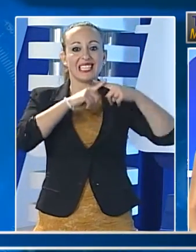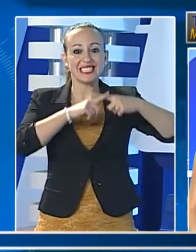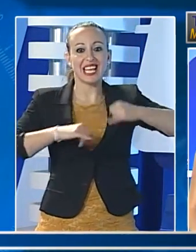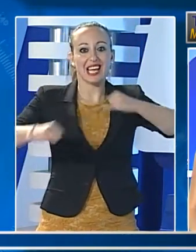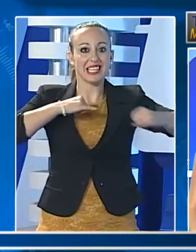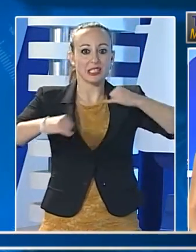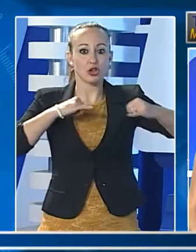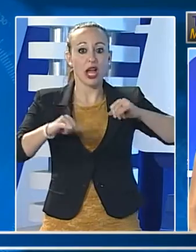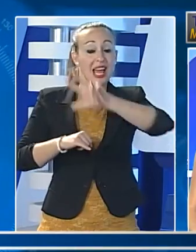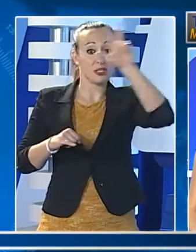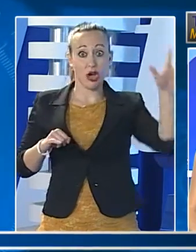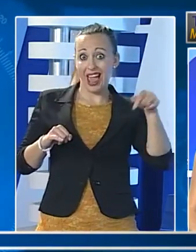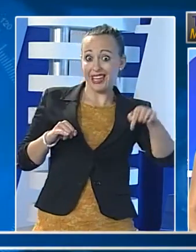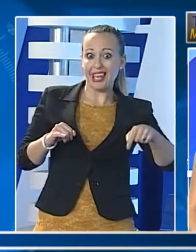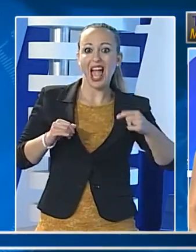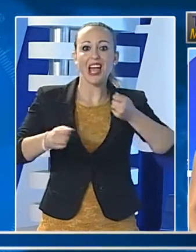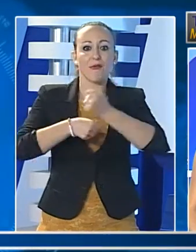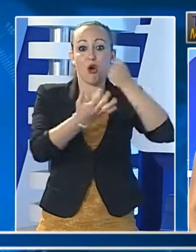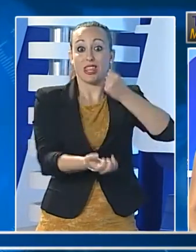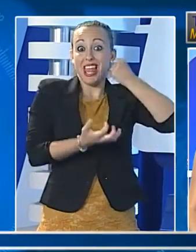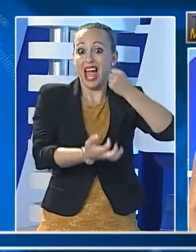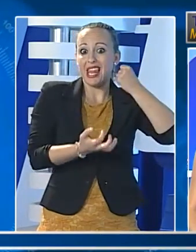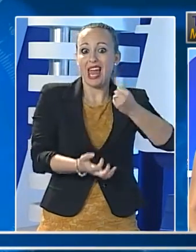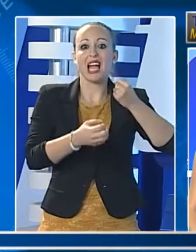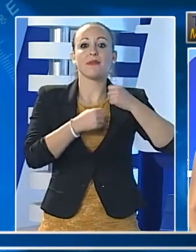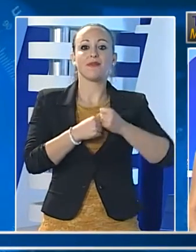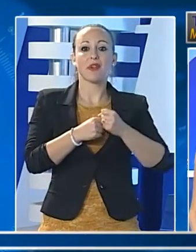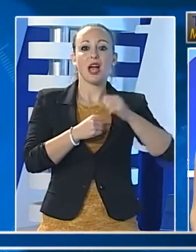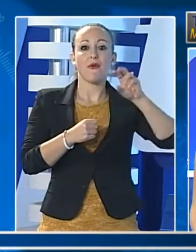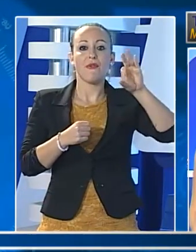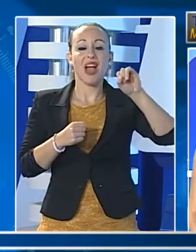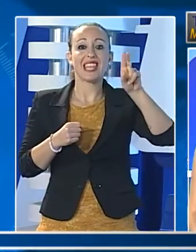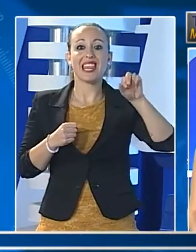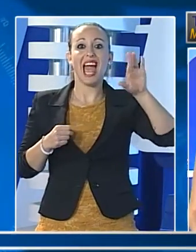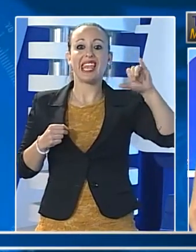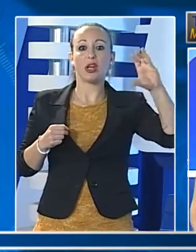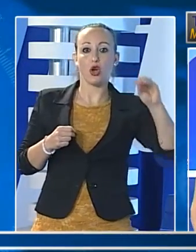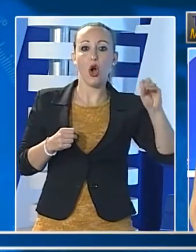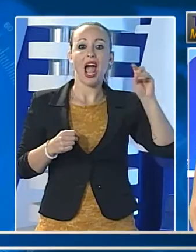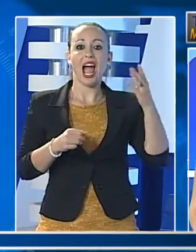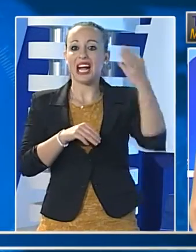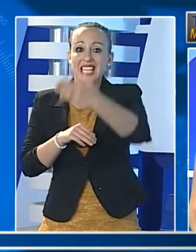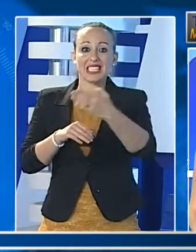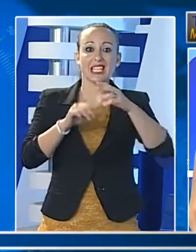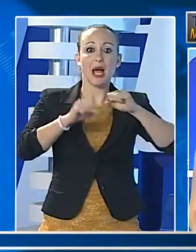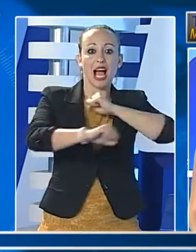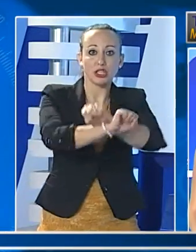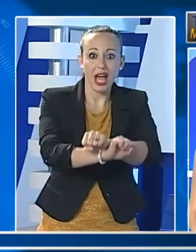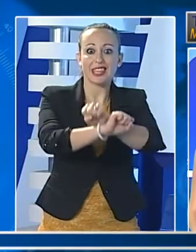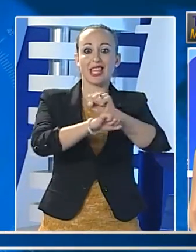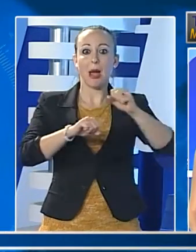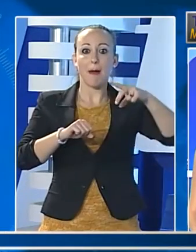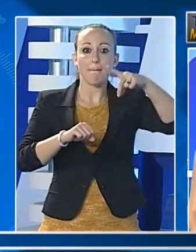Federico II Alberto Acerno dopo che la Cassazione ha confermato la condanna per peculato a 6